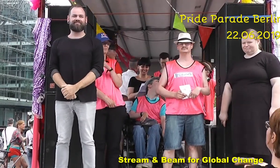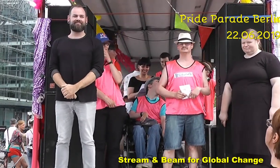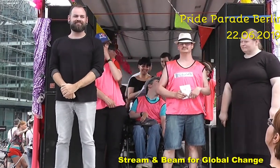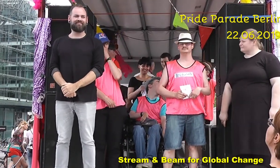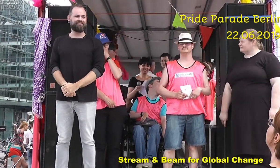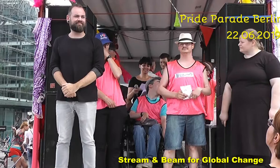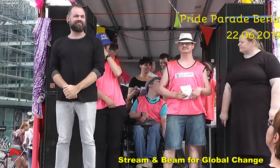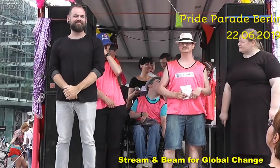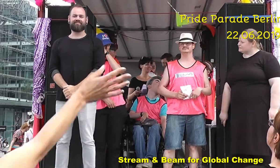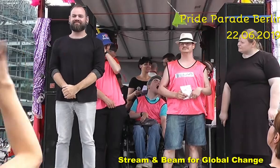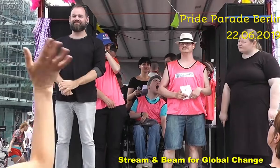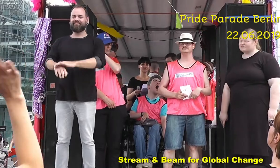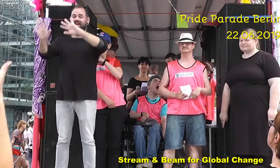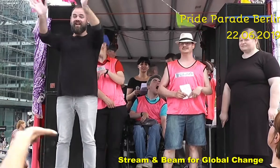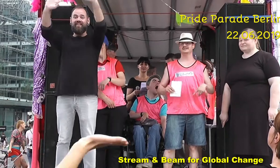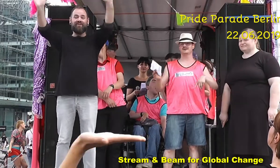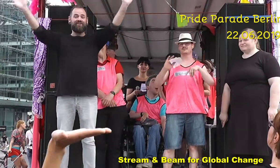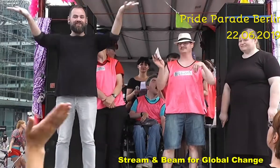Hallo liebe Leute.